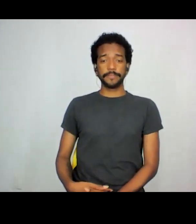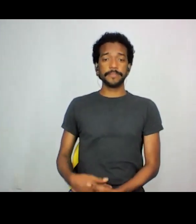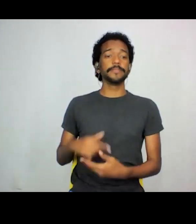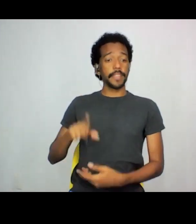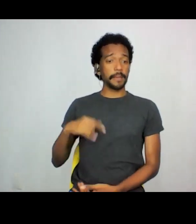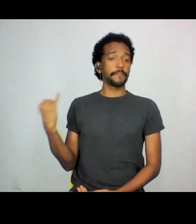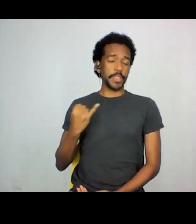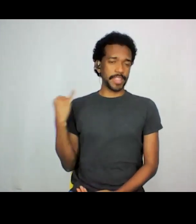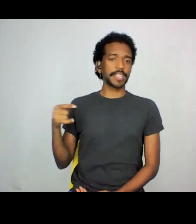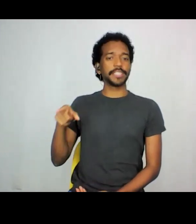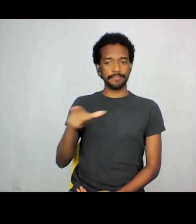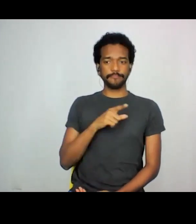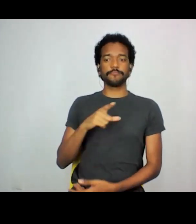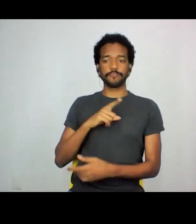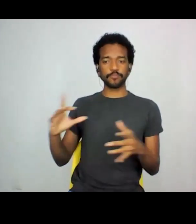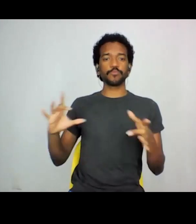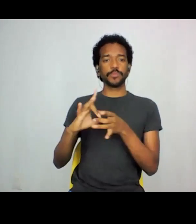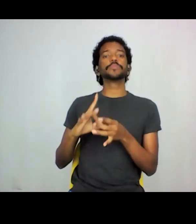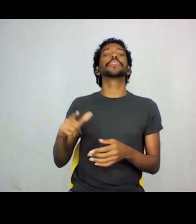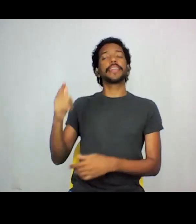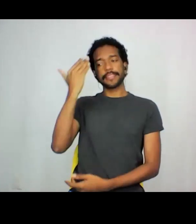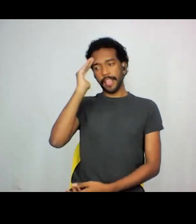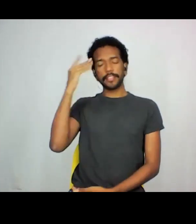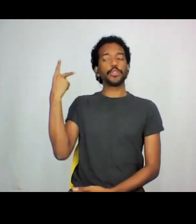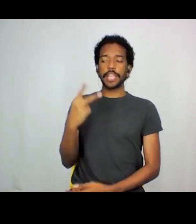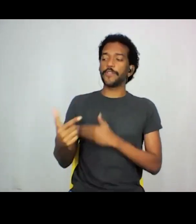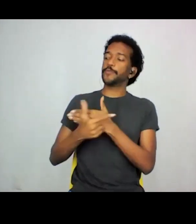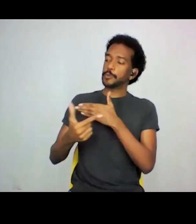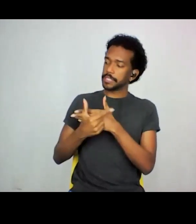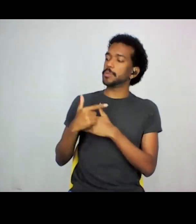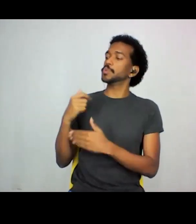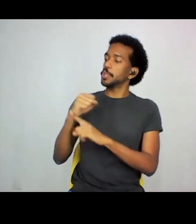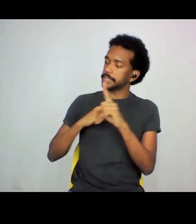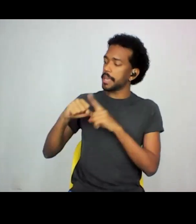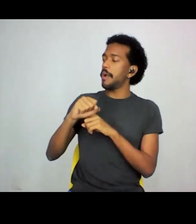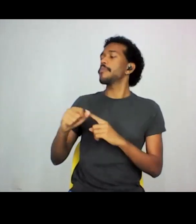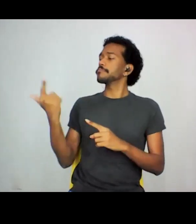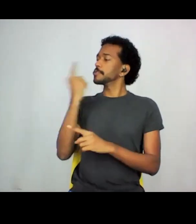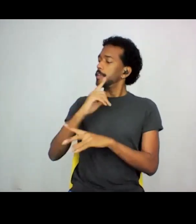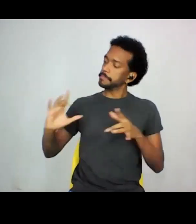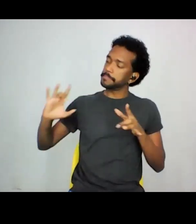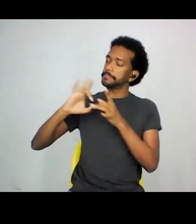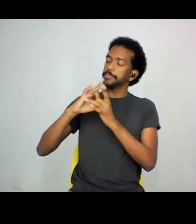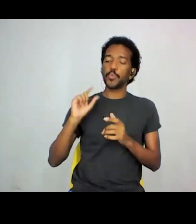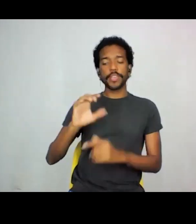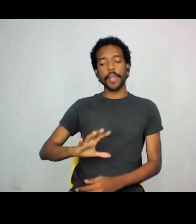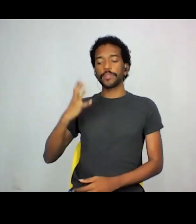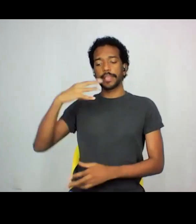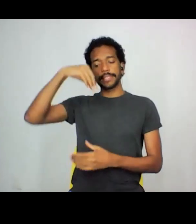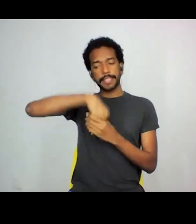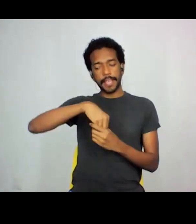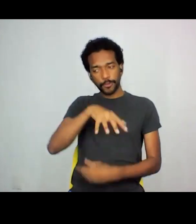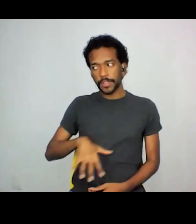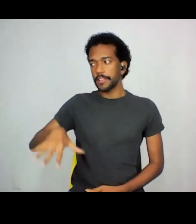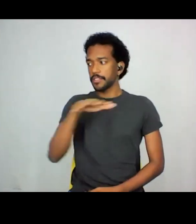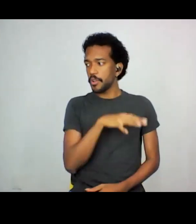atuem de forma, também entendam a sua função social no sentido de fortalecer o que ocorre nesses territórios, nessas comunidades,